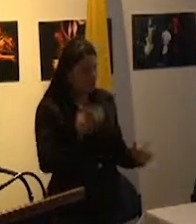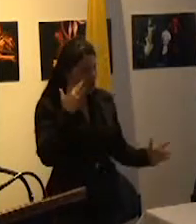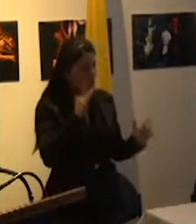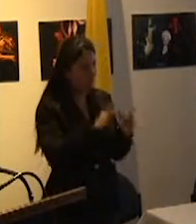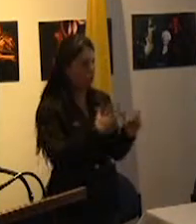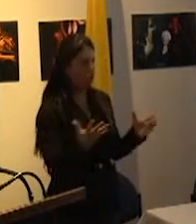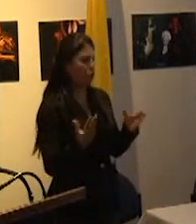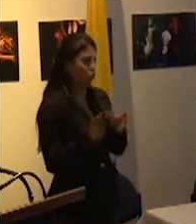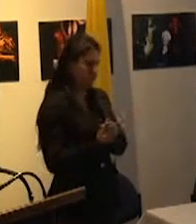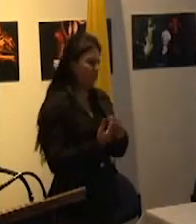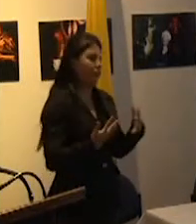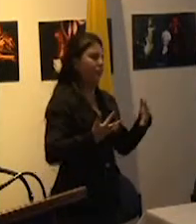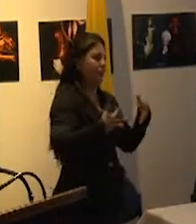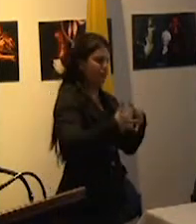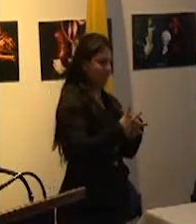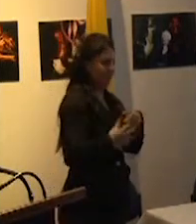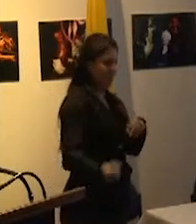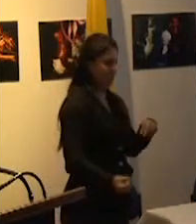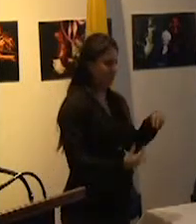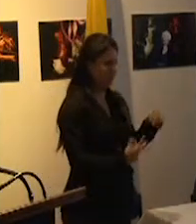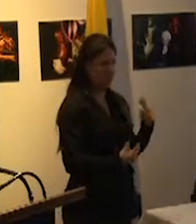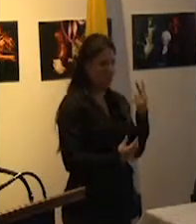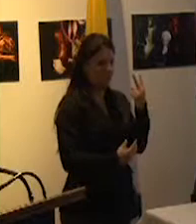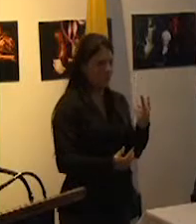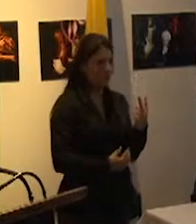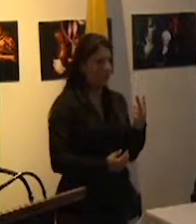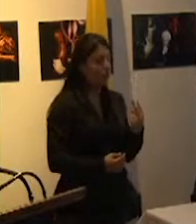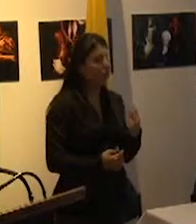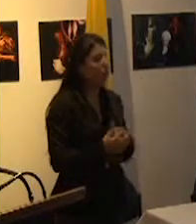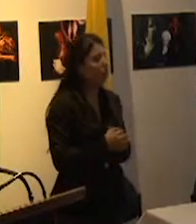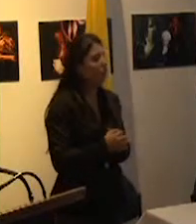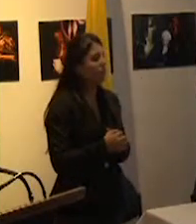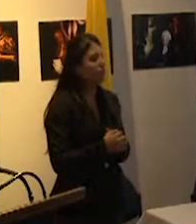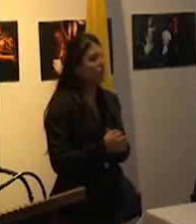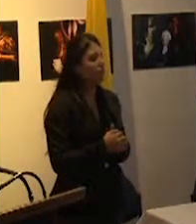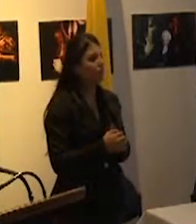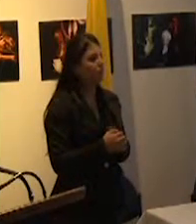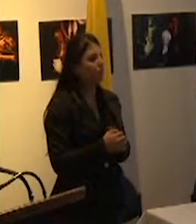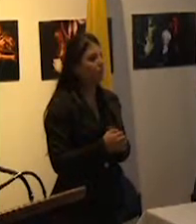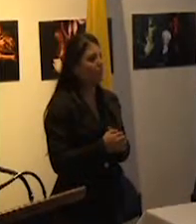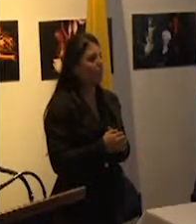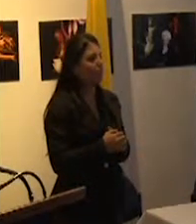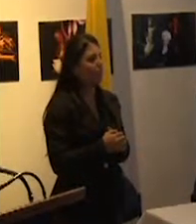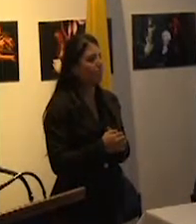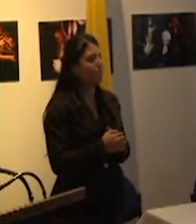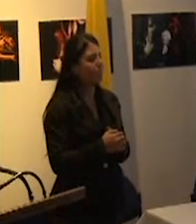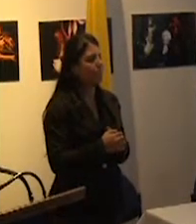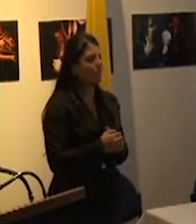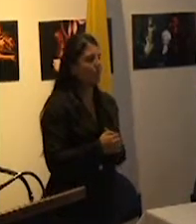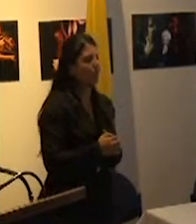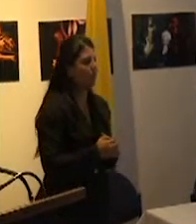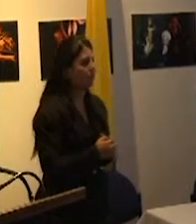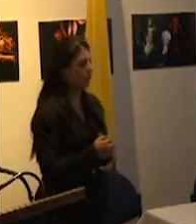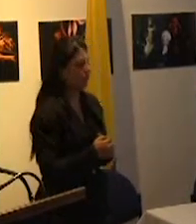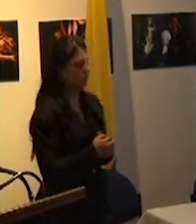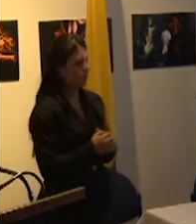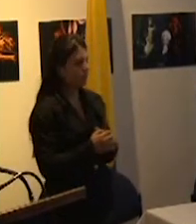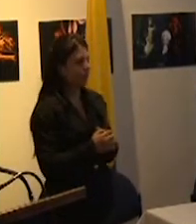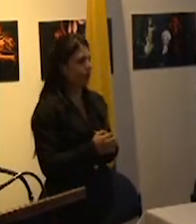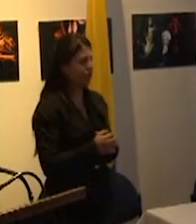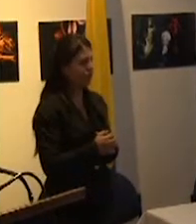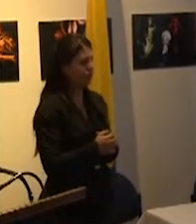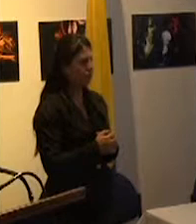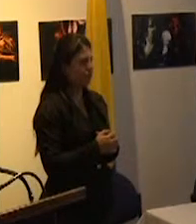a la inclusión y a la integración educativa, pero al hacerlo, traer o poner en